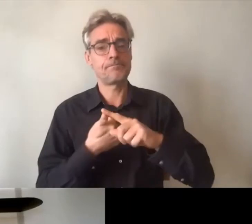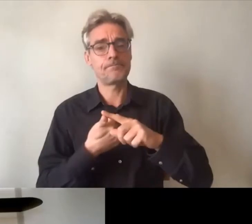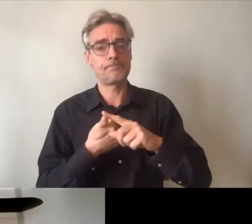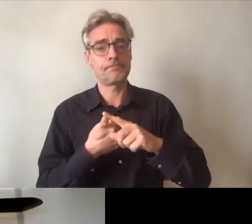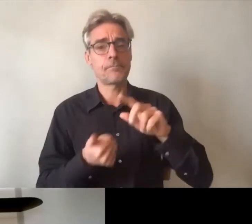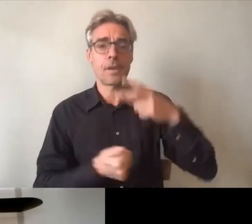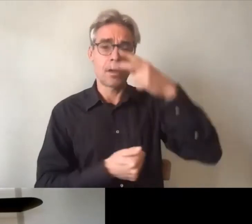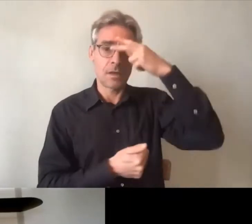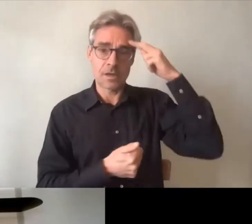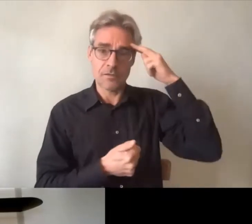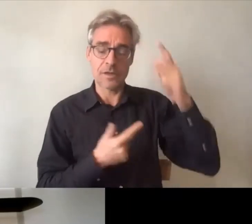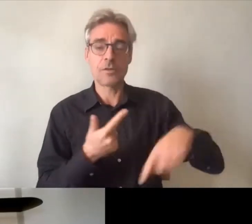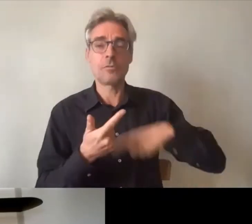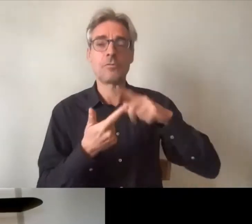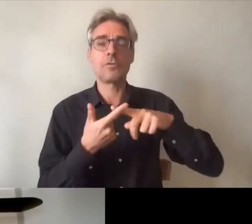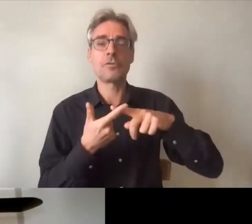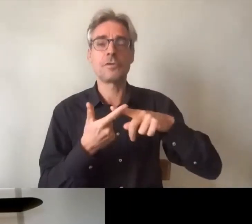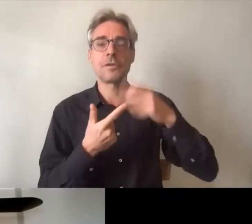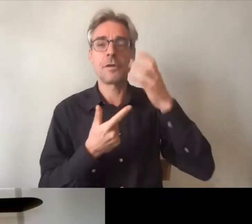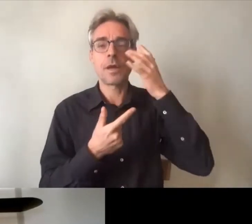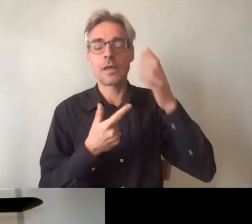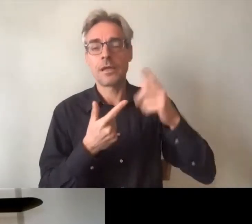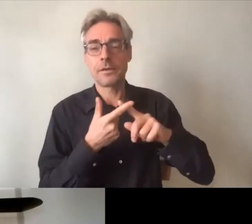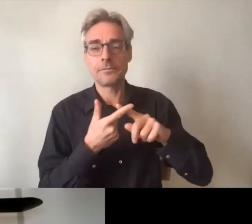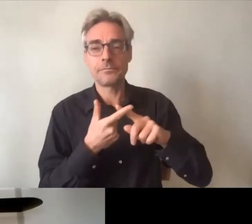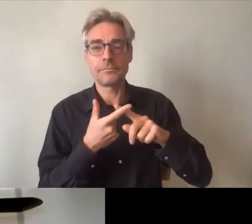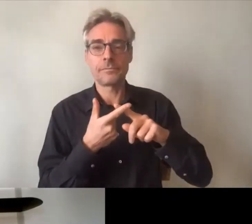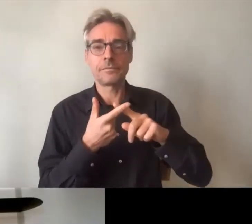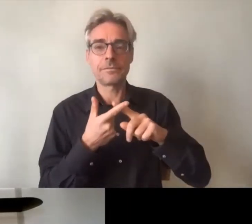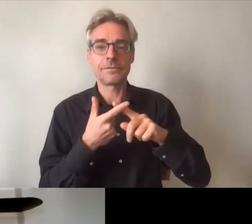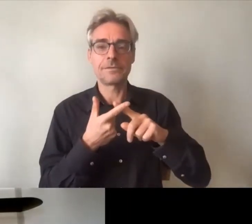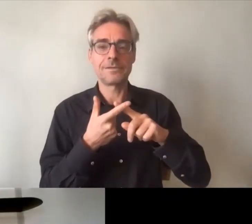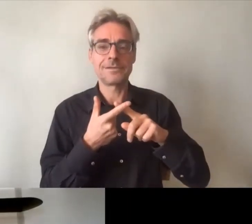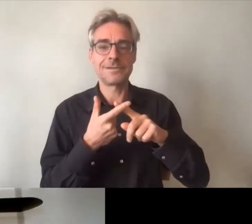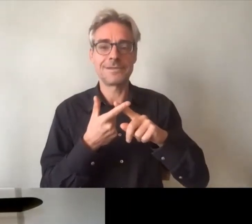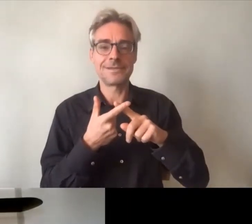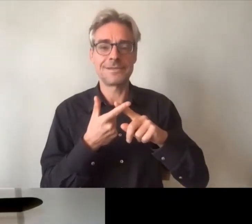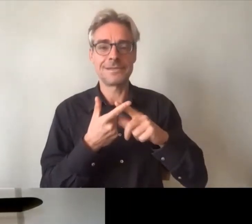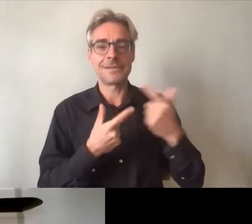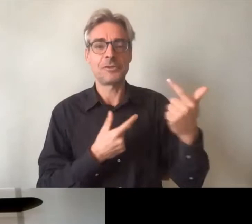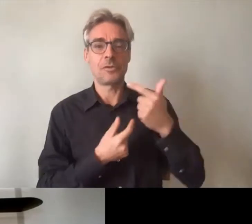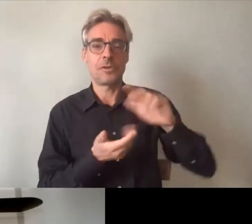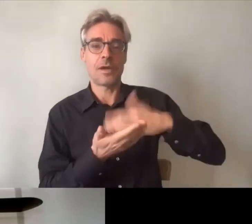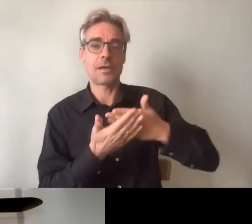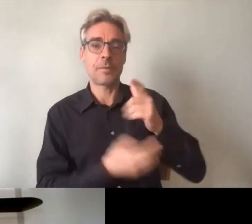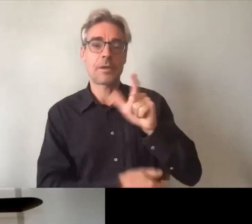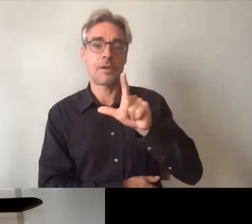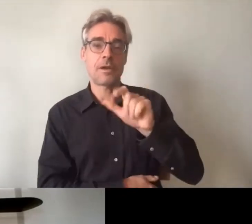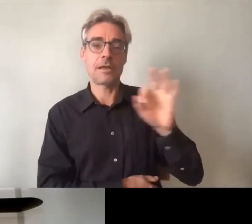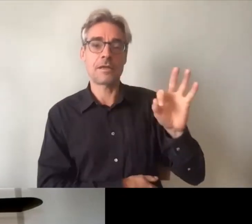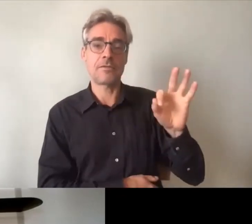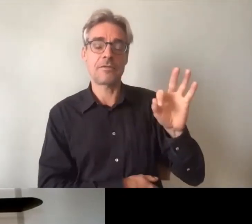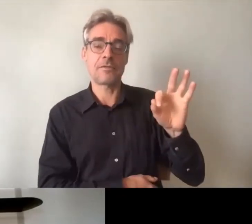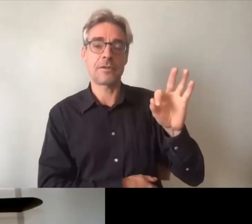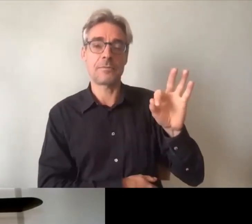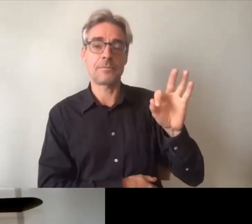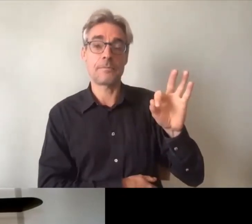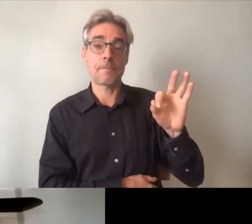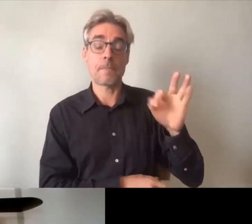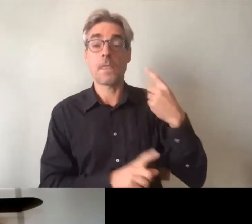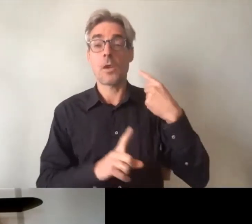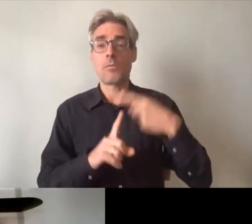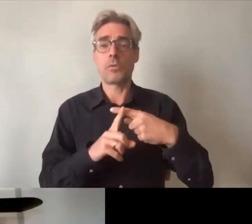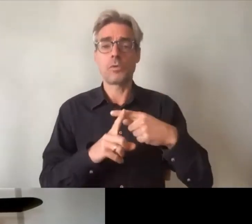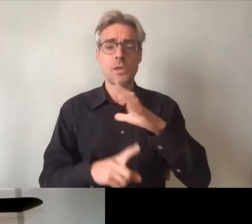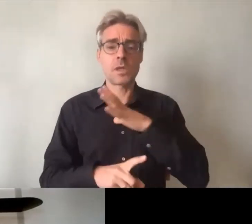de Stéphane Barère et de Marine Tami-Badard qui seront nos interprètes ce matin en LSF. Et puis